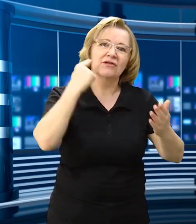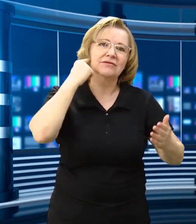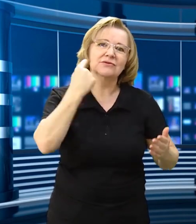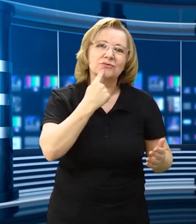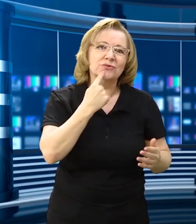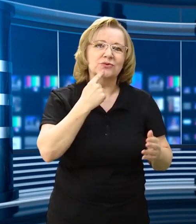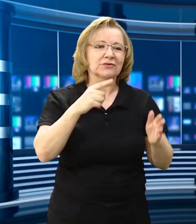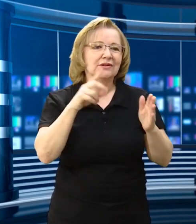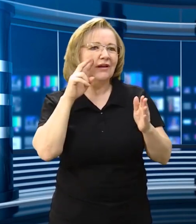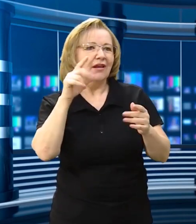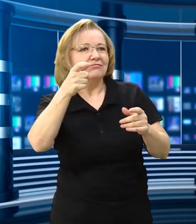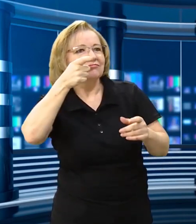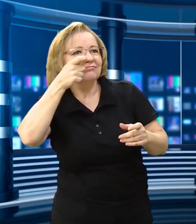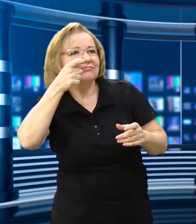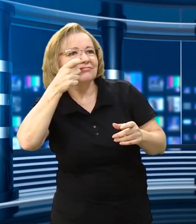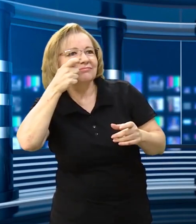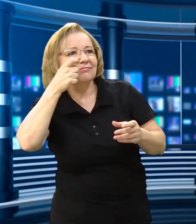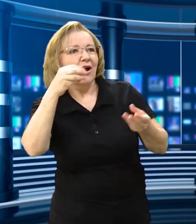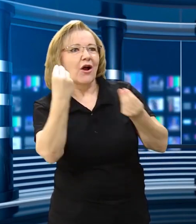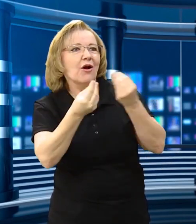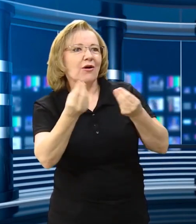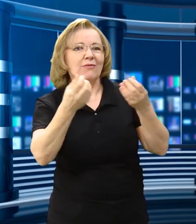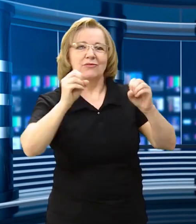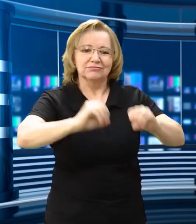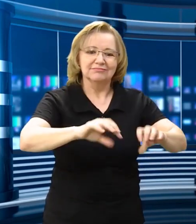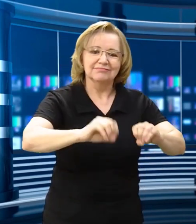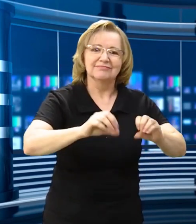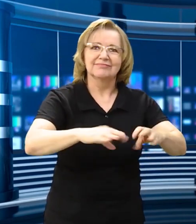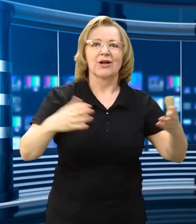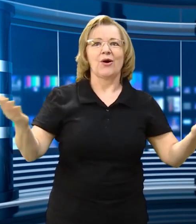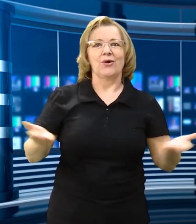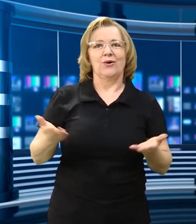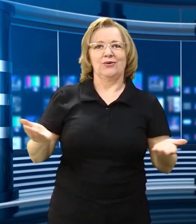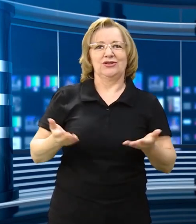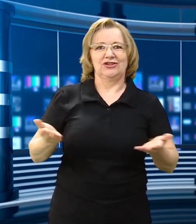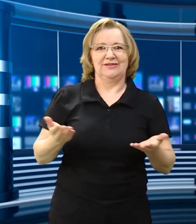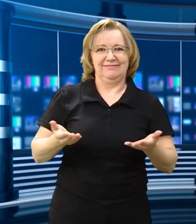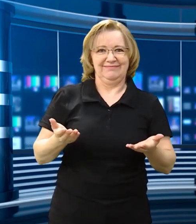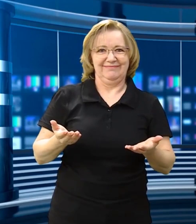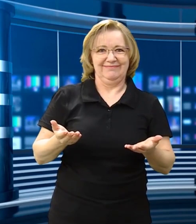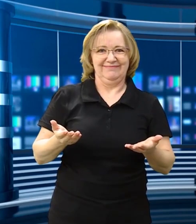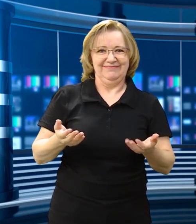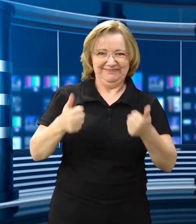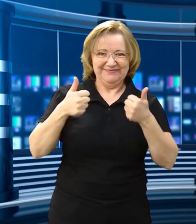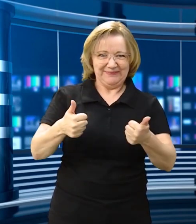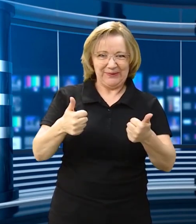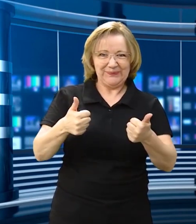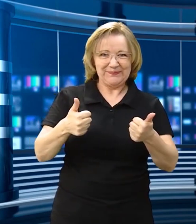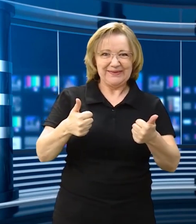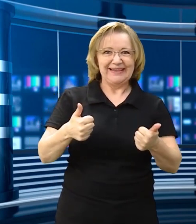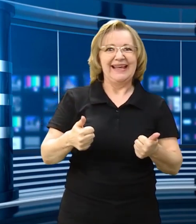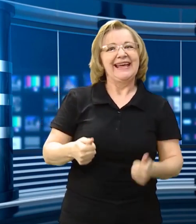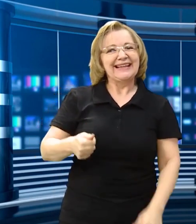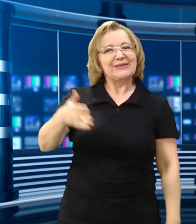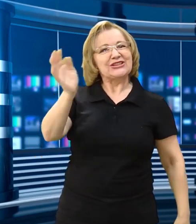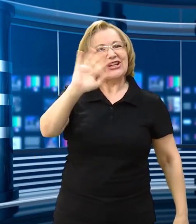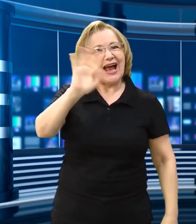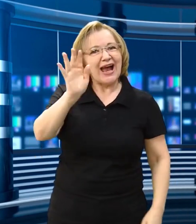visitar uma escola, né? Conhecer, verificar como que é a questão de educação do surdo na escola,